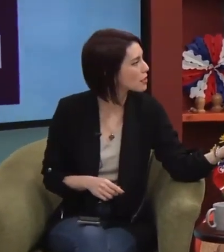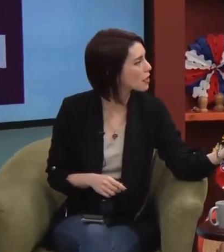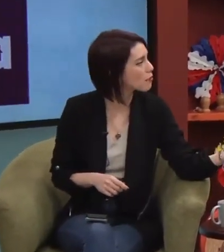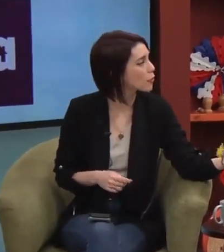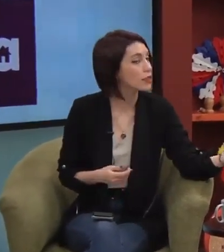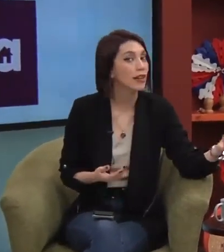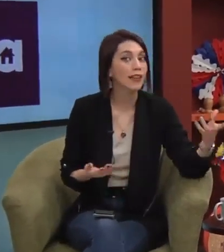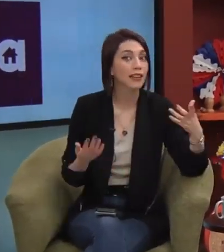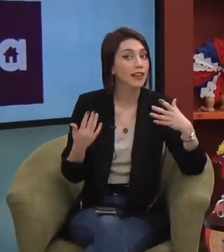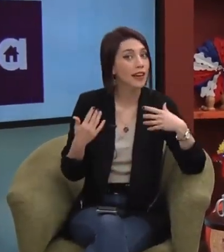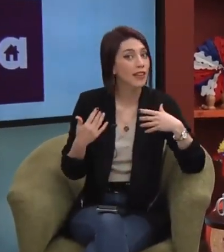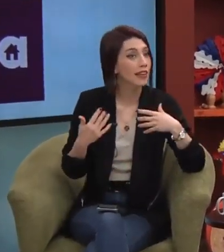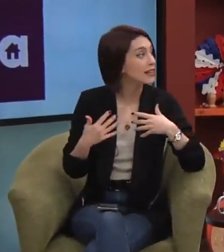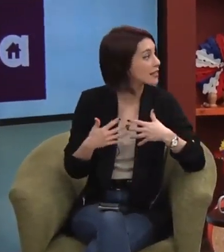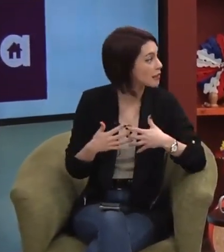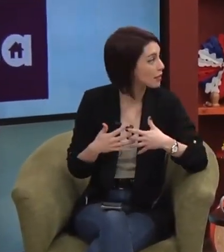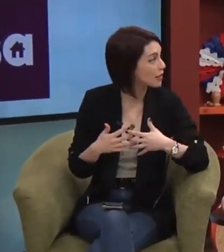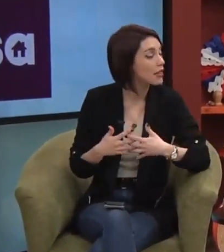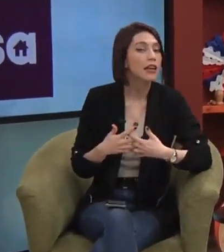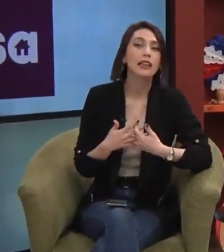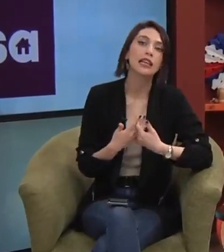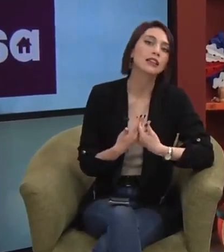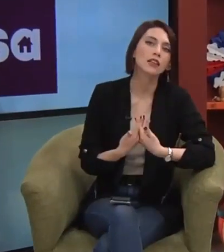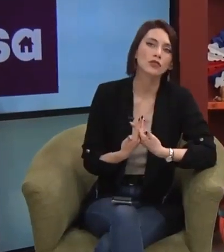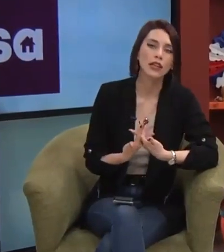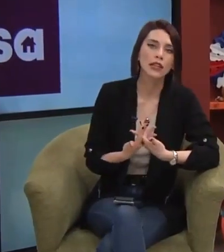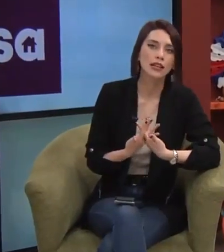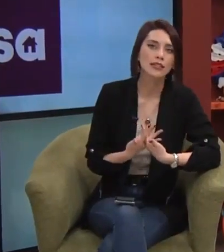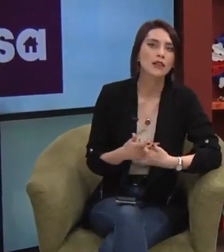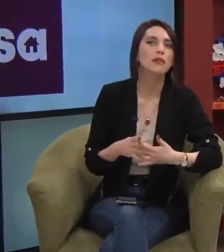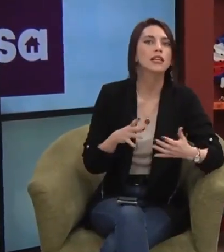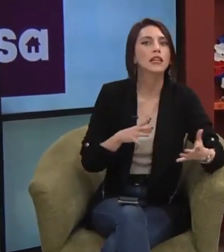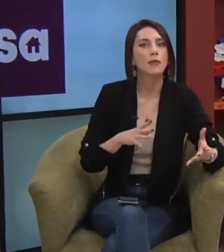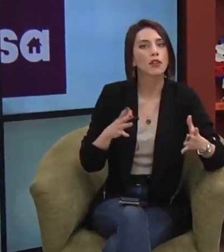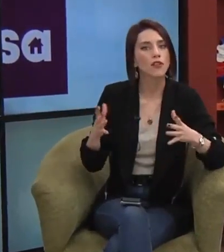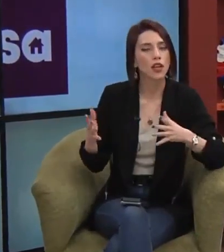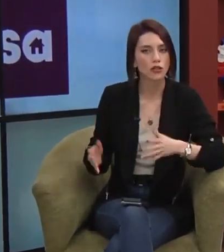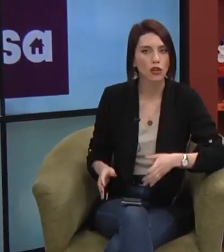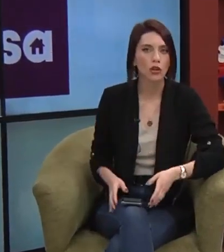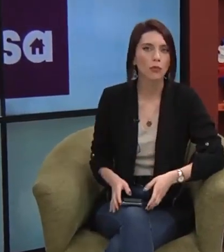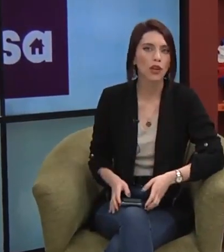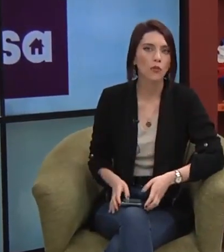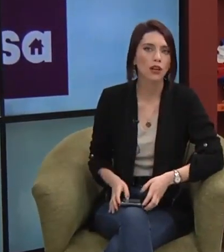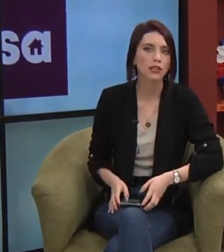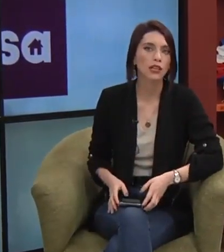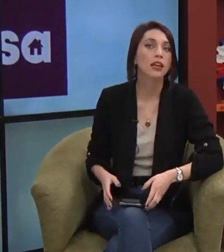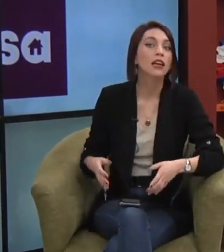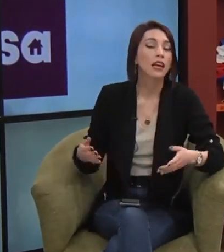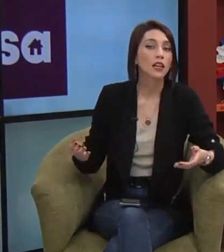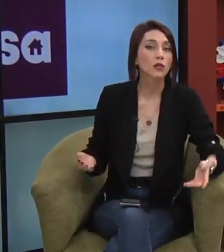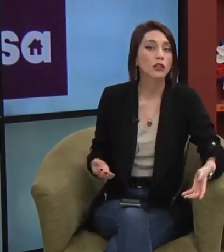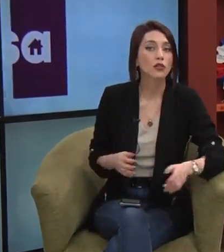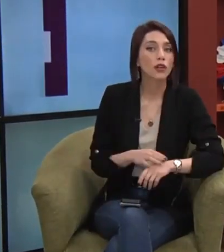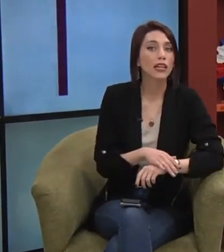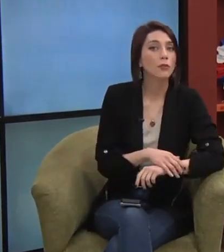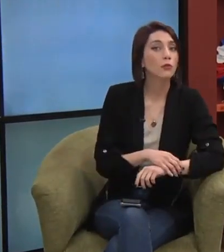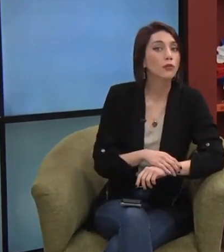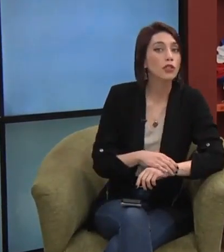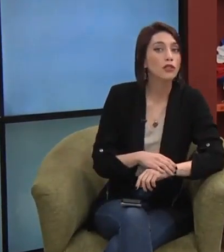por ejemplo, acerca del Día del Alzheimer, Día Internacional del Alzheimer y las modificaciones que podíamos hacer en nuestro hogar. Y a propósito de